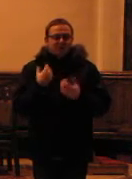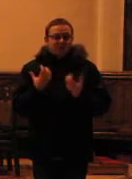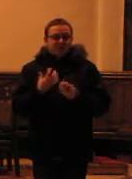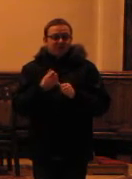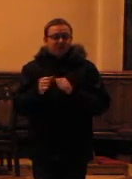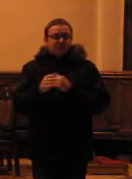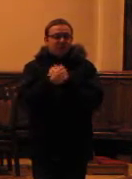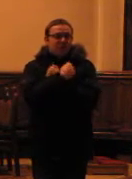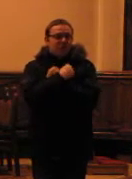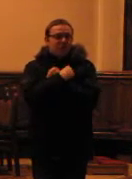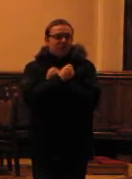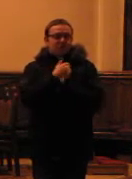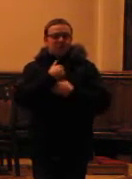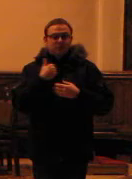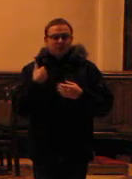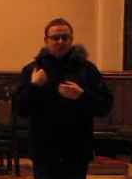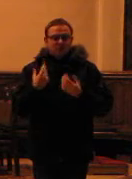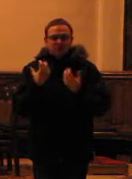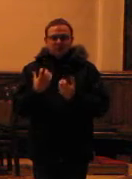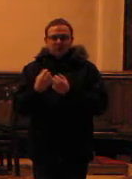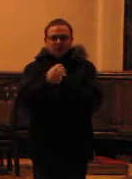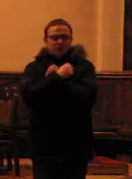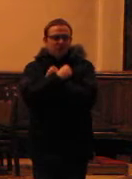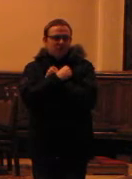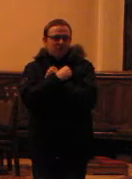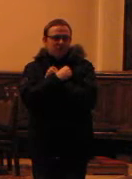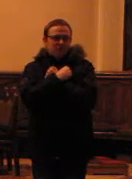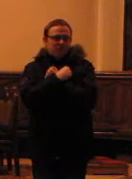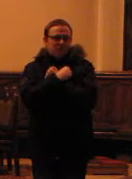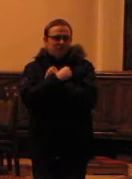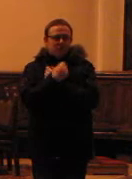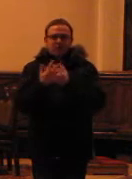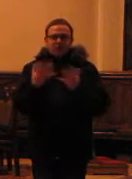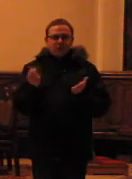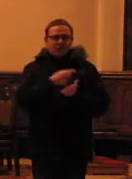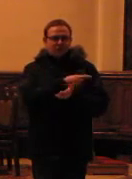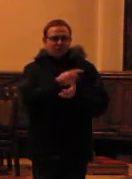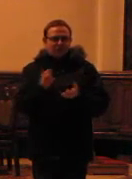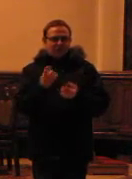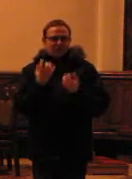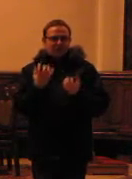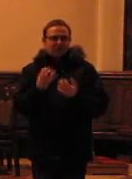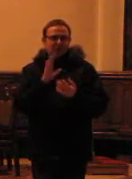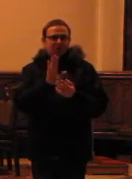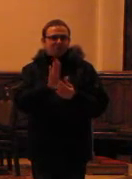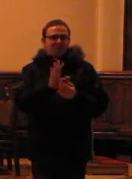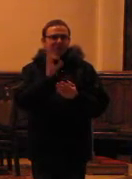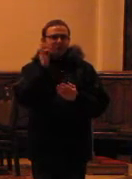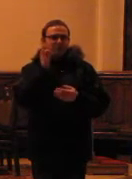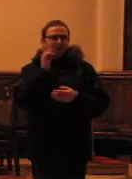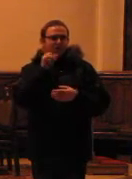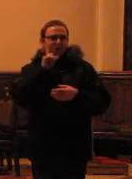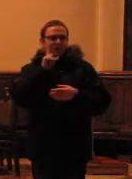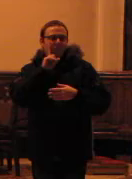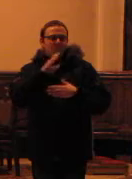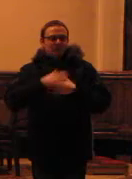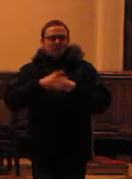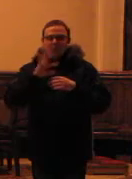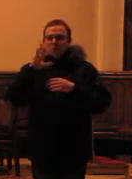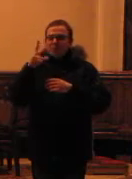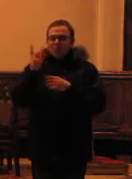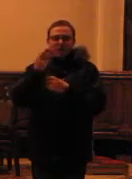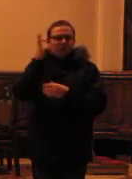kopani, bo chcemy kochać. Wielu z Was po prostu chce mieć dobrego mężczyznę, piękną